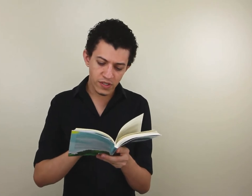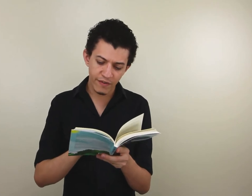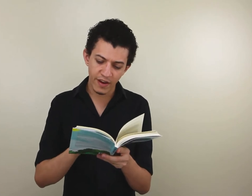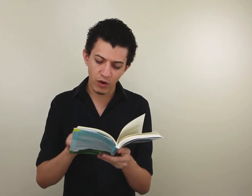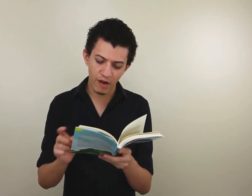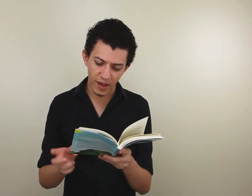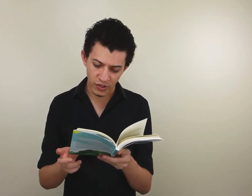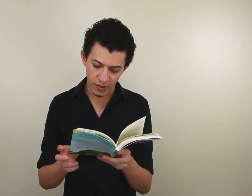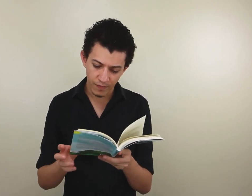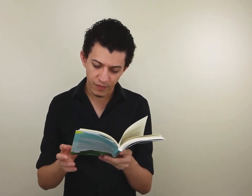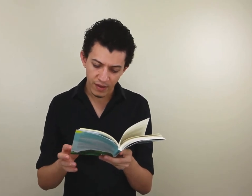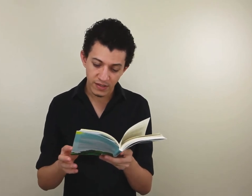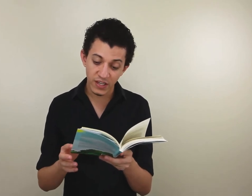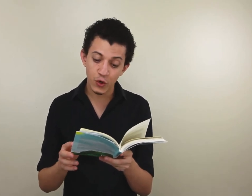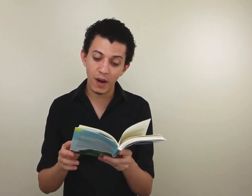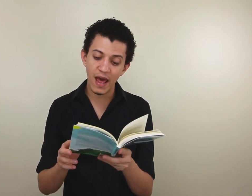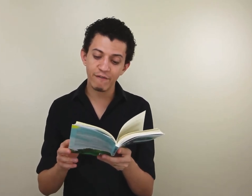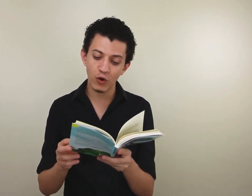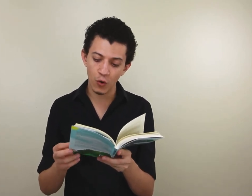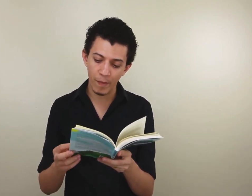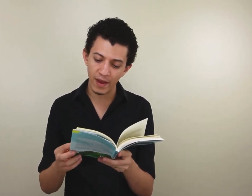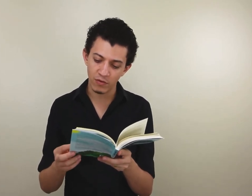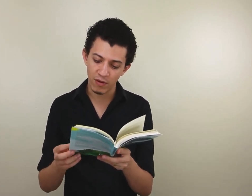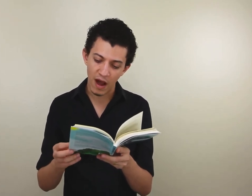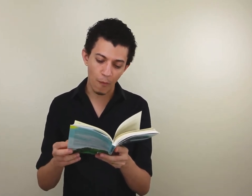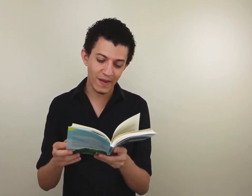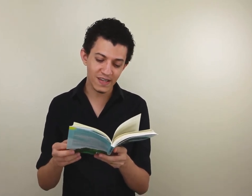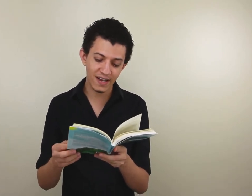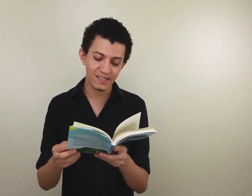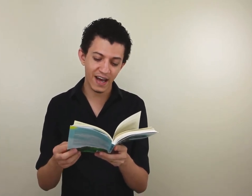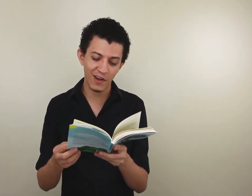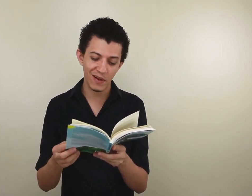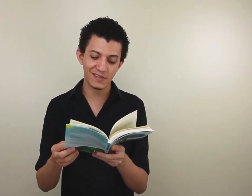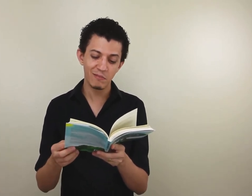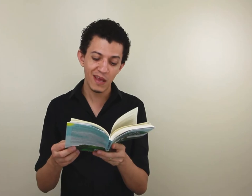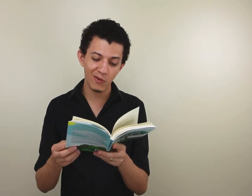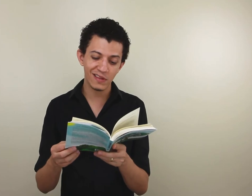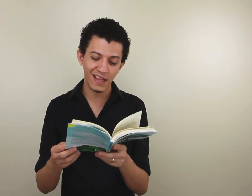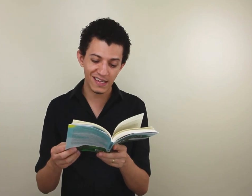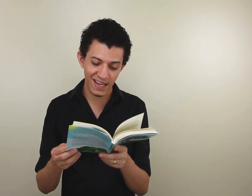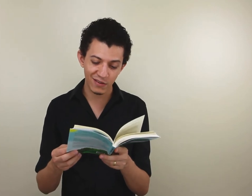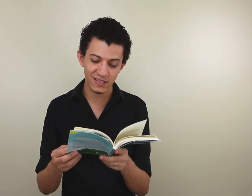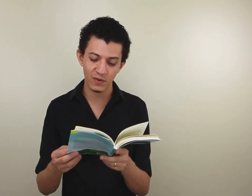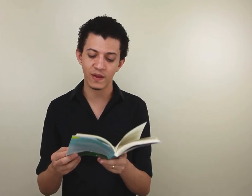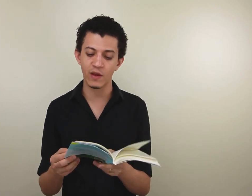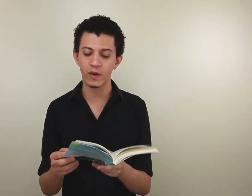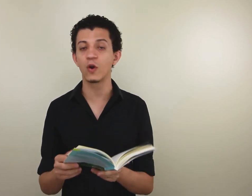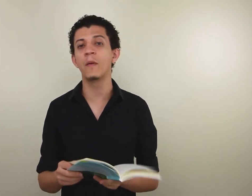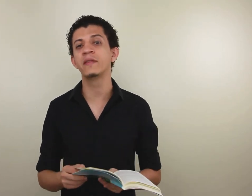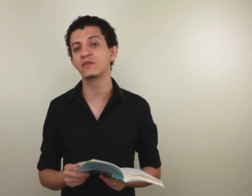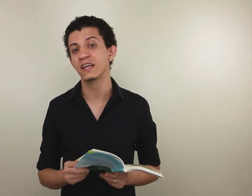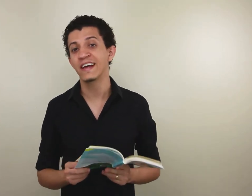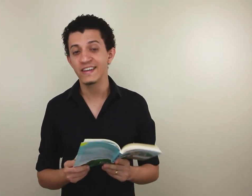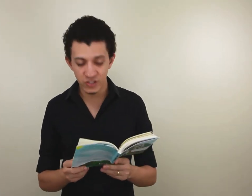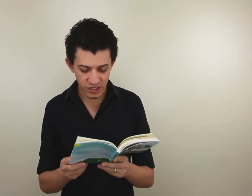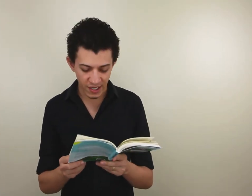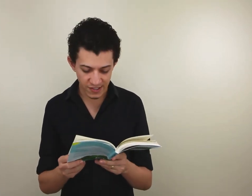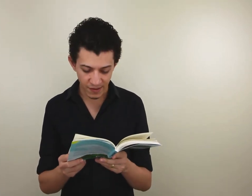se veriam novamente, sentiam uma leve dor no peito ao pensar que estariam a 1.351 quilômetros de distância.